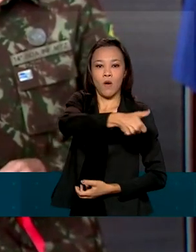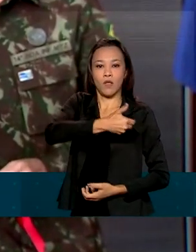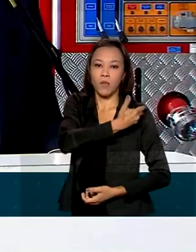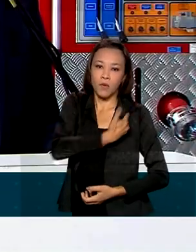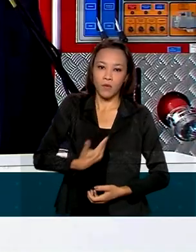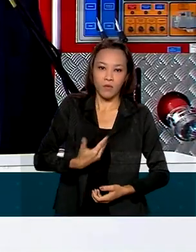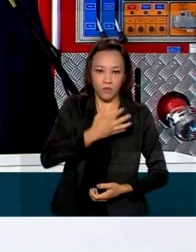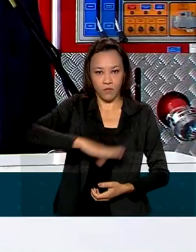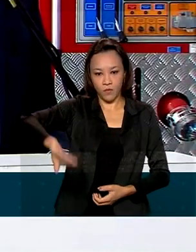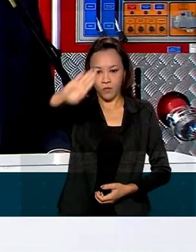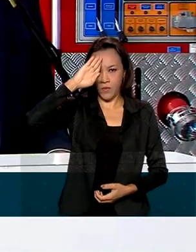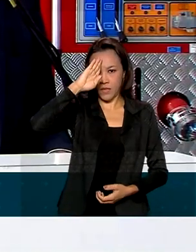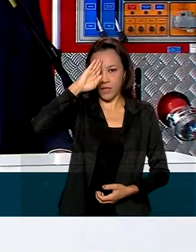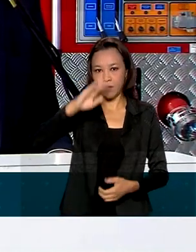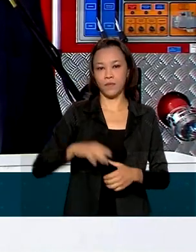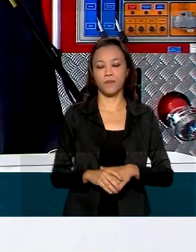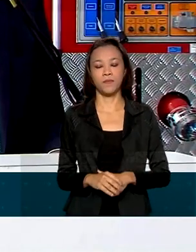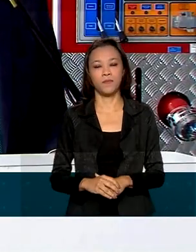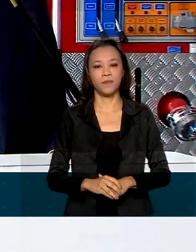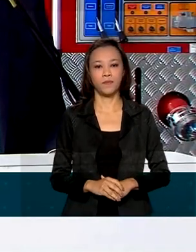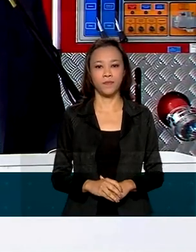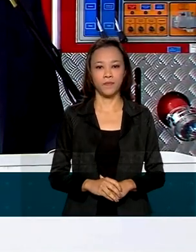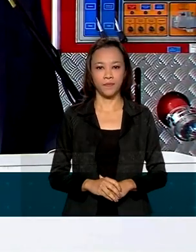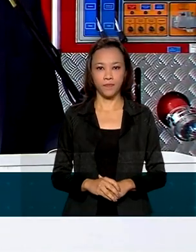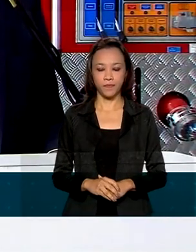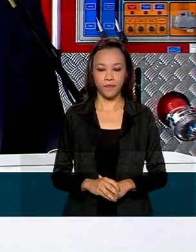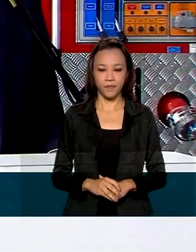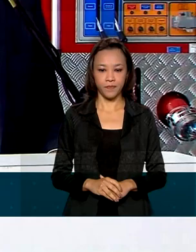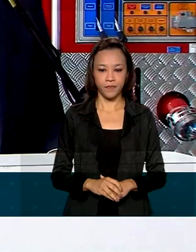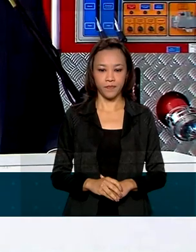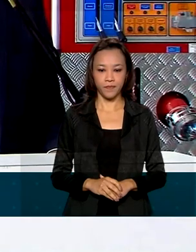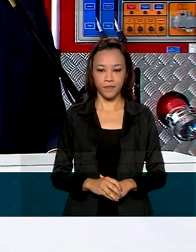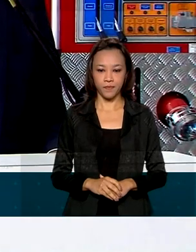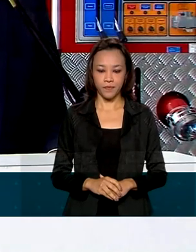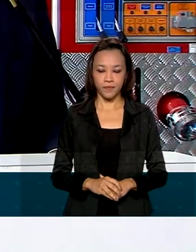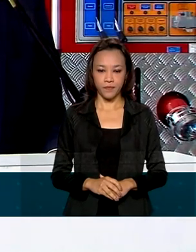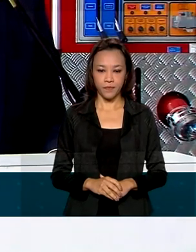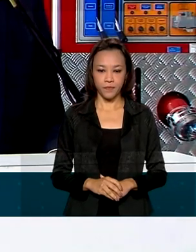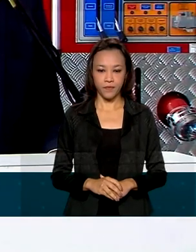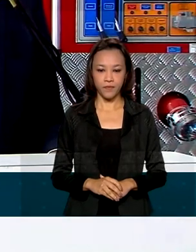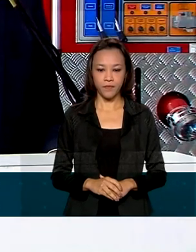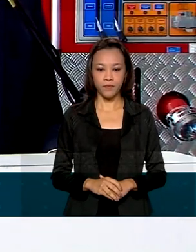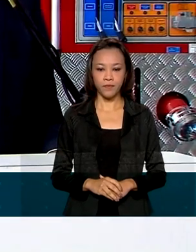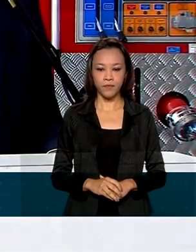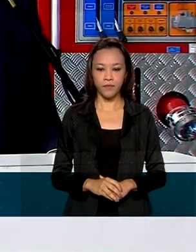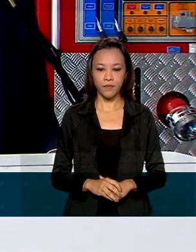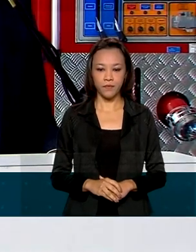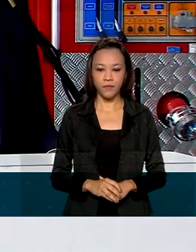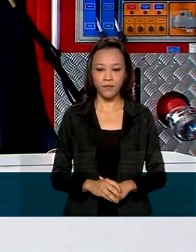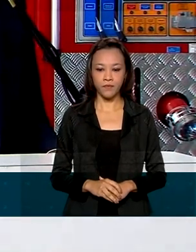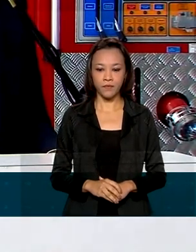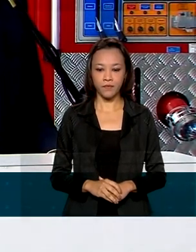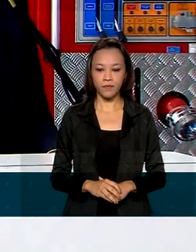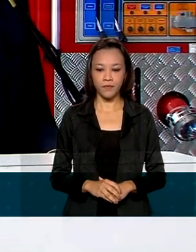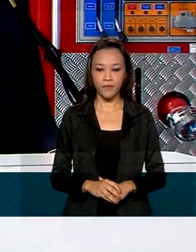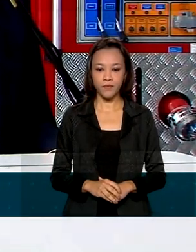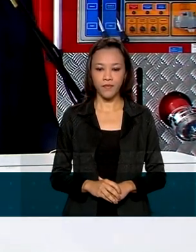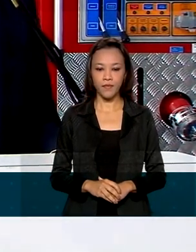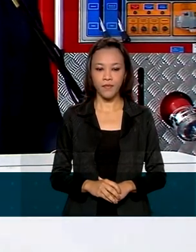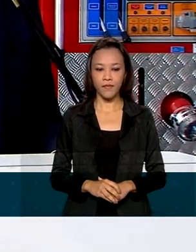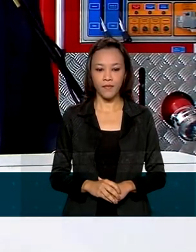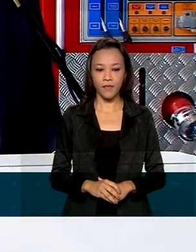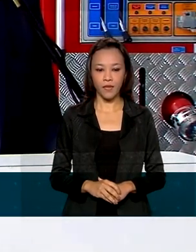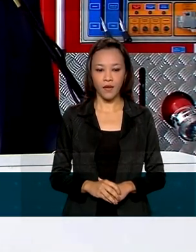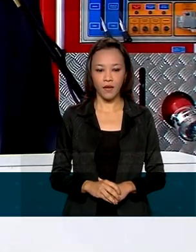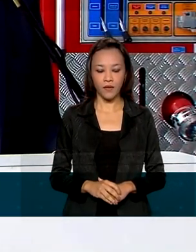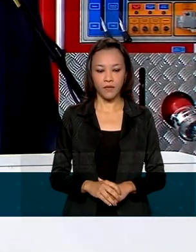passado. Salvar vidas não tem preço. E poder colaborar com esperança a